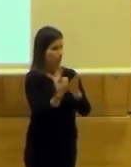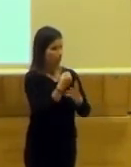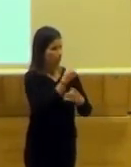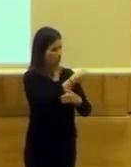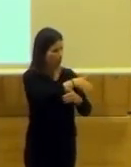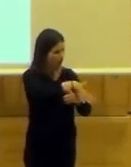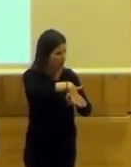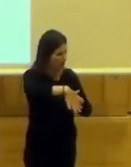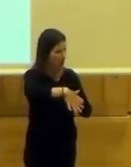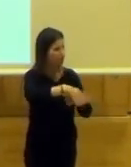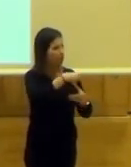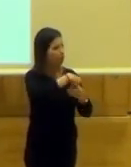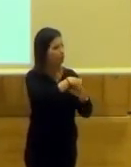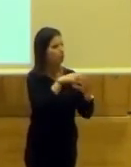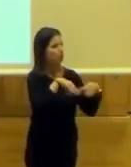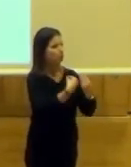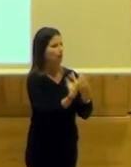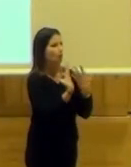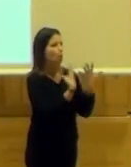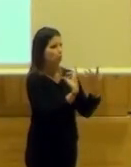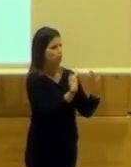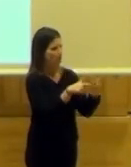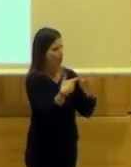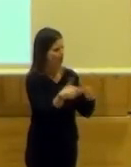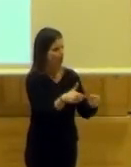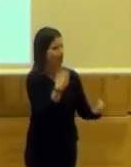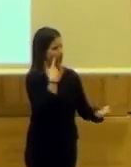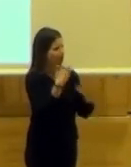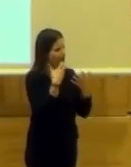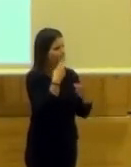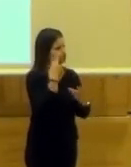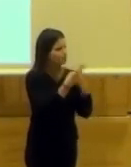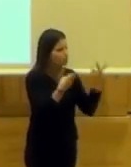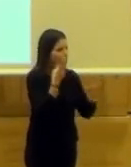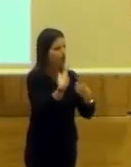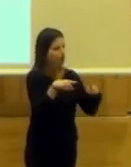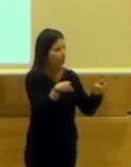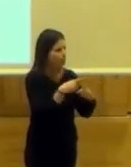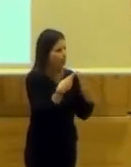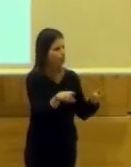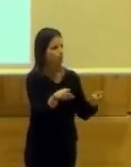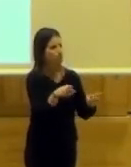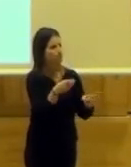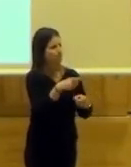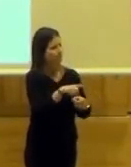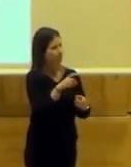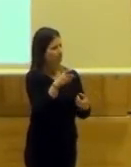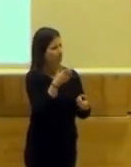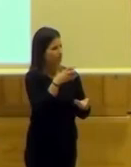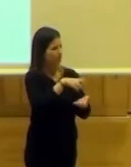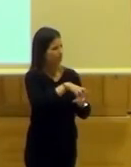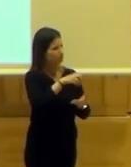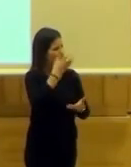organigrama, que se compone de ocho áreas, desde área de artes visuales, área de música, donde elevada la catedrala Manuel de Zaya está